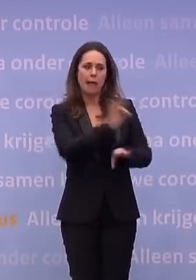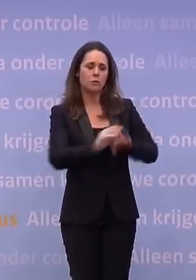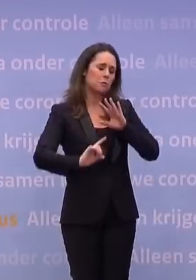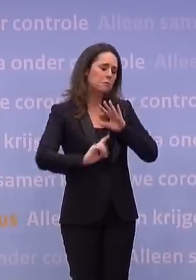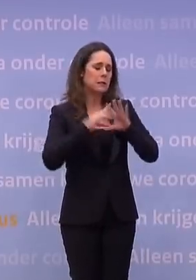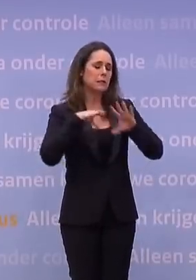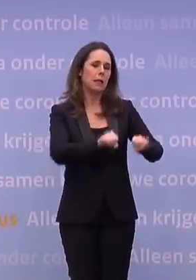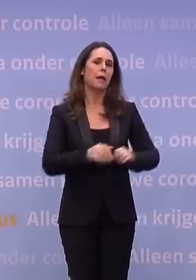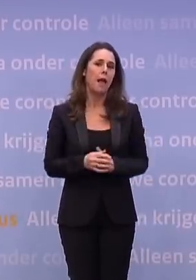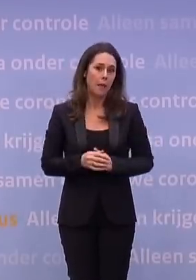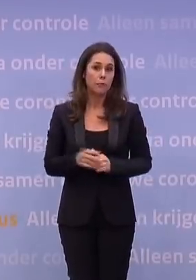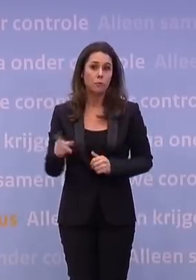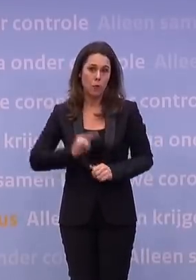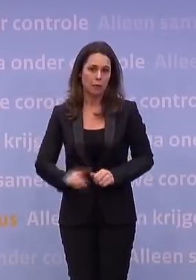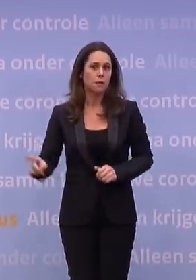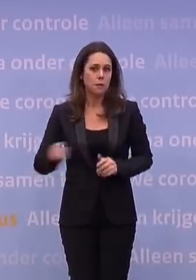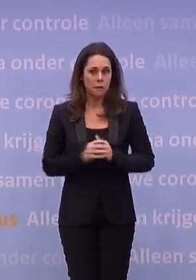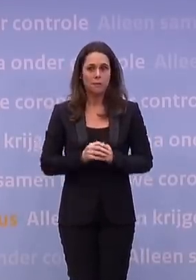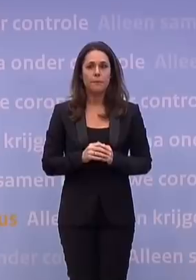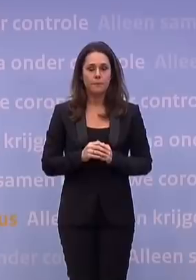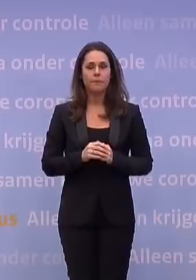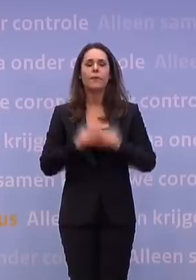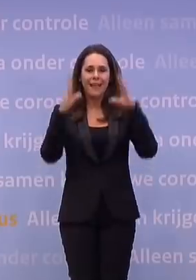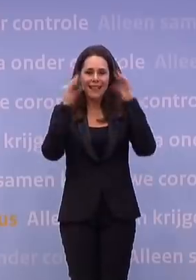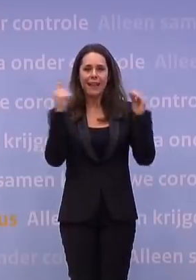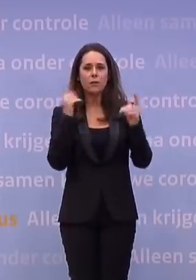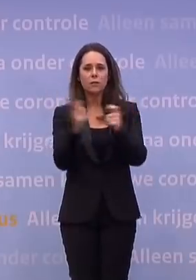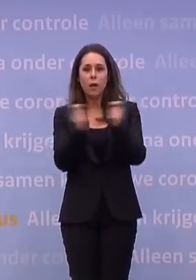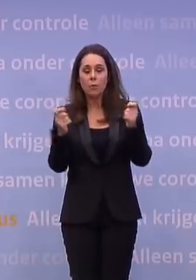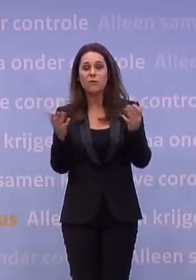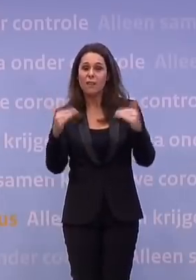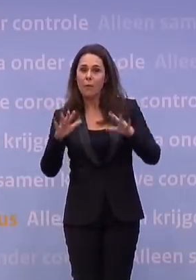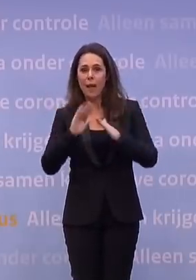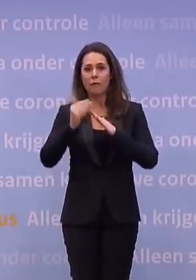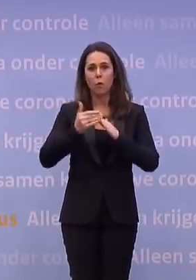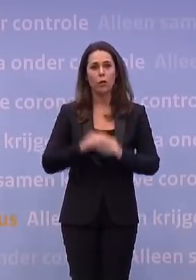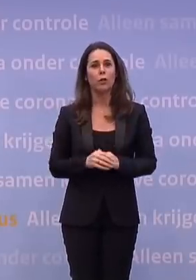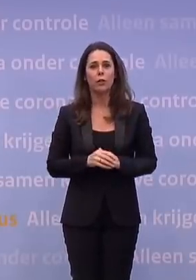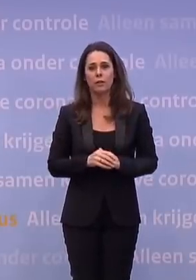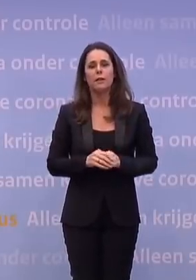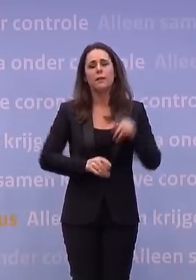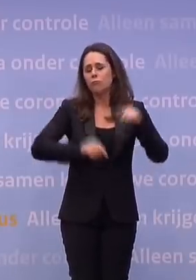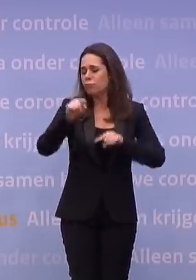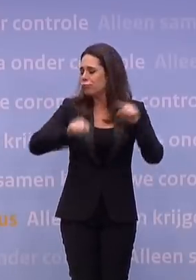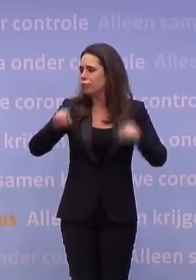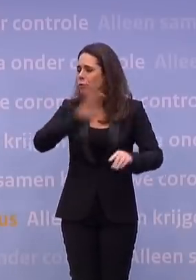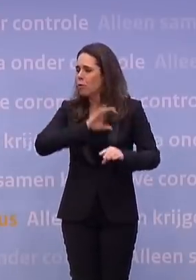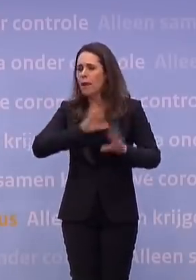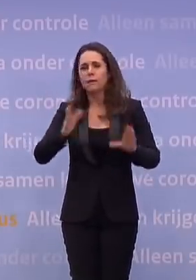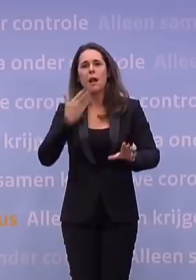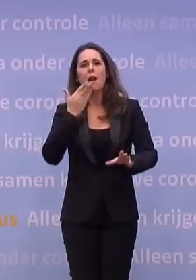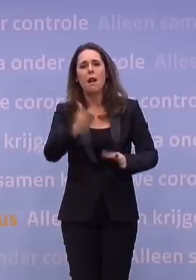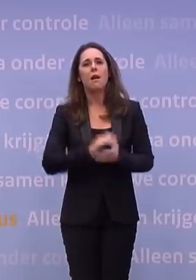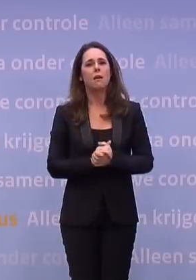het meest ingrijpende, echt waar. Ik zie je eens. Nederlands Dagpad, en dan komen we ook een beetje tot een afronding. Ja, verschillende collega's hebben er al naar gevraagd, maar